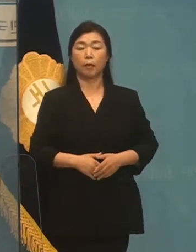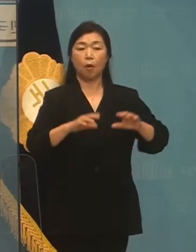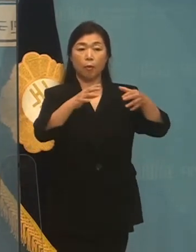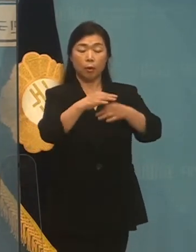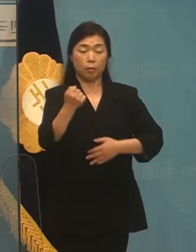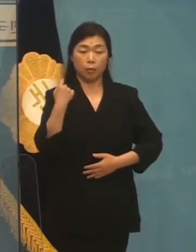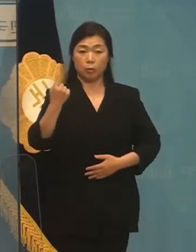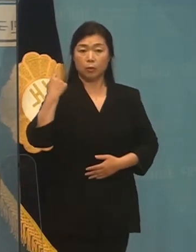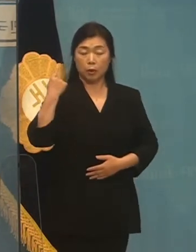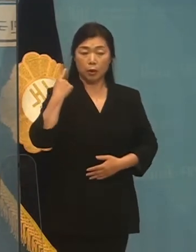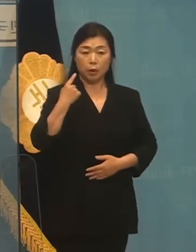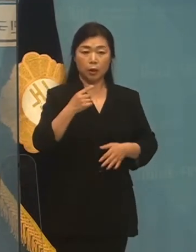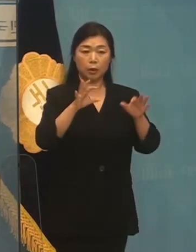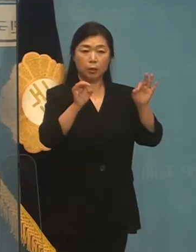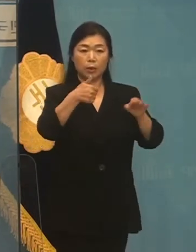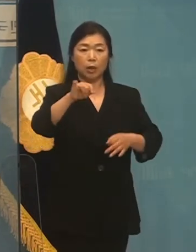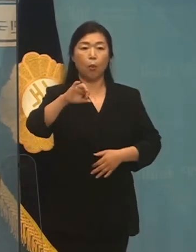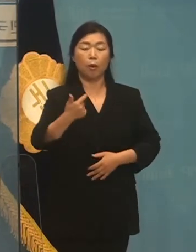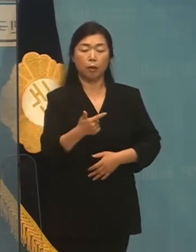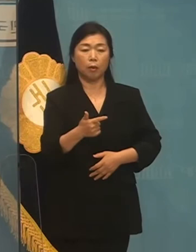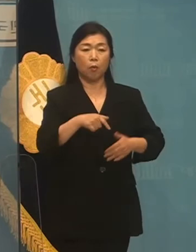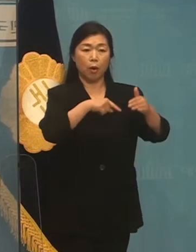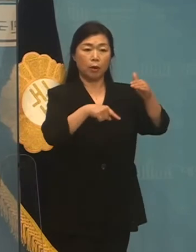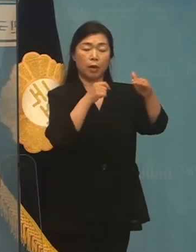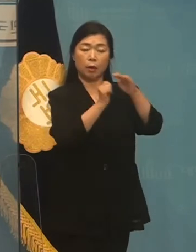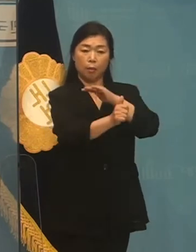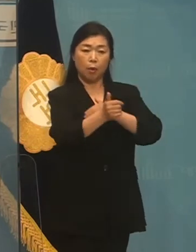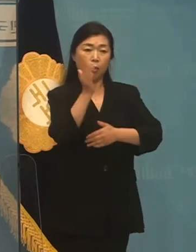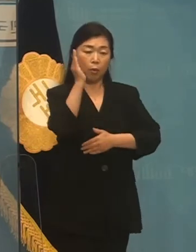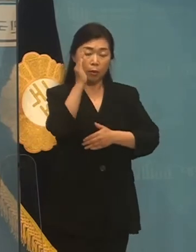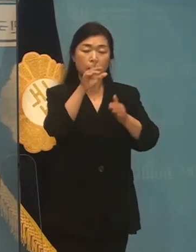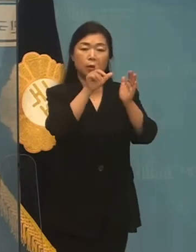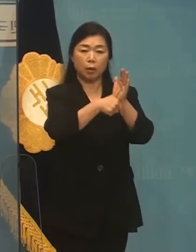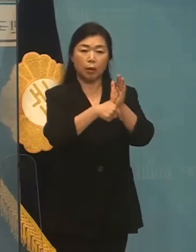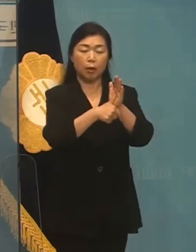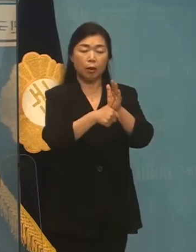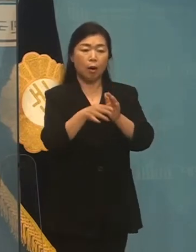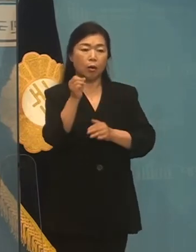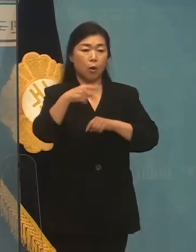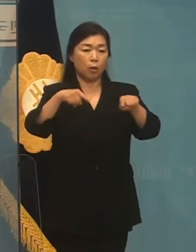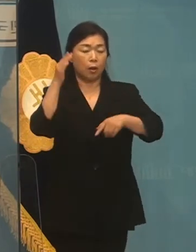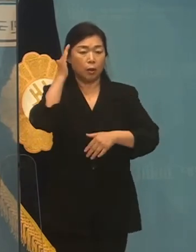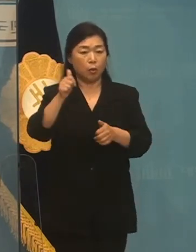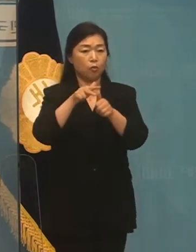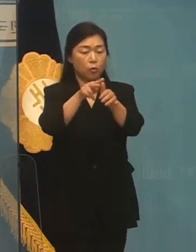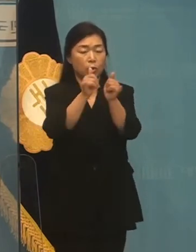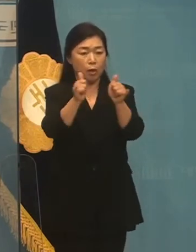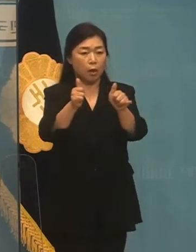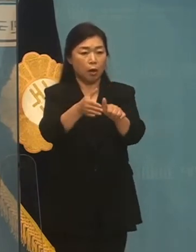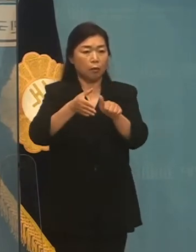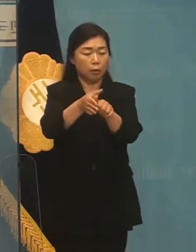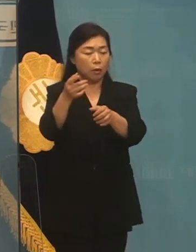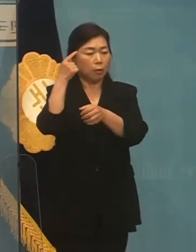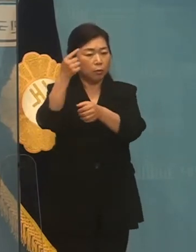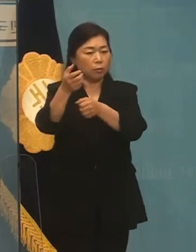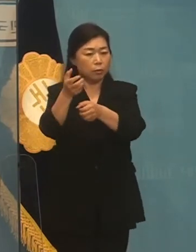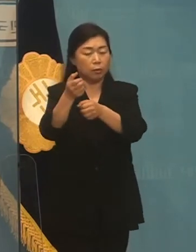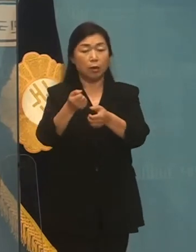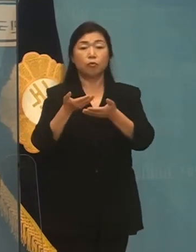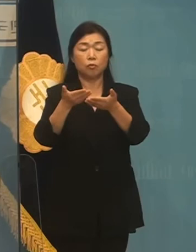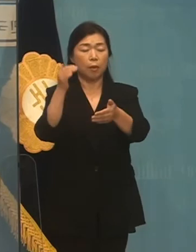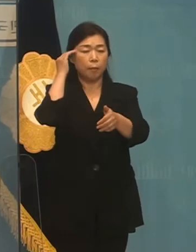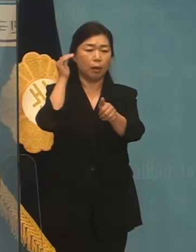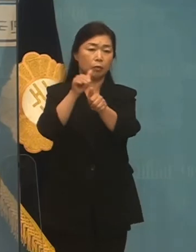국민의힘은 어제 김기영 원내대표의 기자단담을 필두로 여당 대선 후보 흔들기에 사활을 벌고 있습니다.